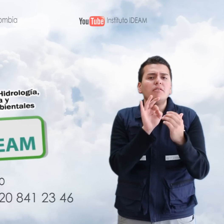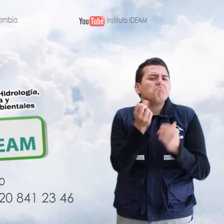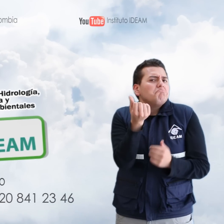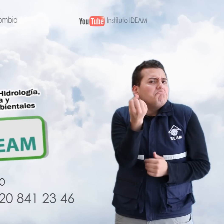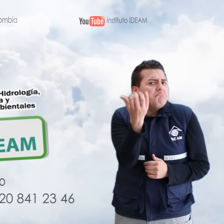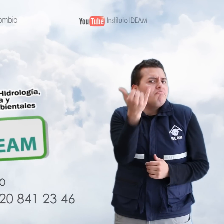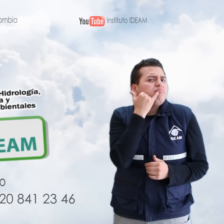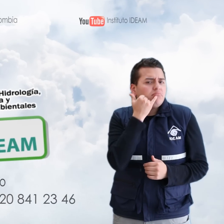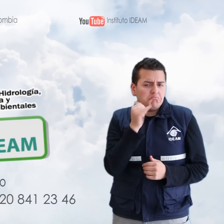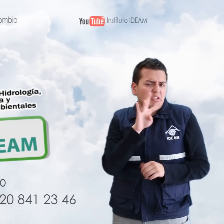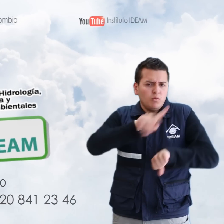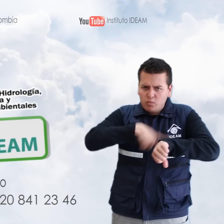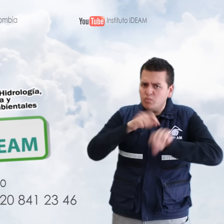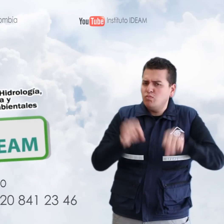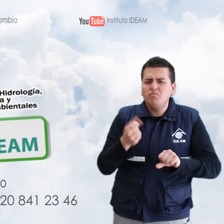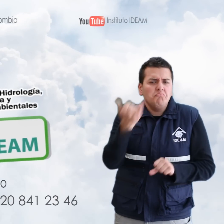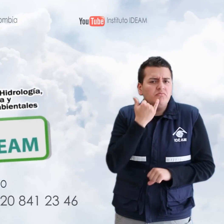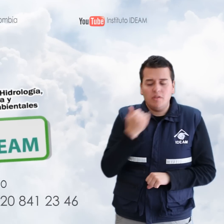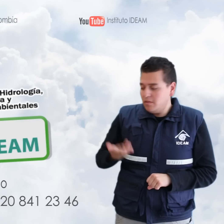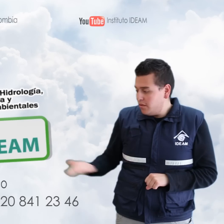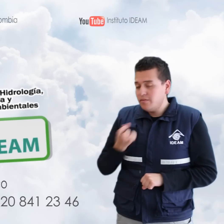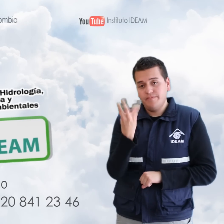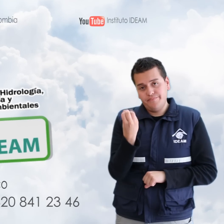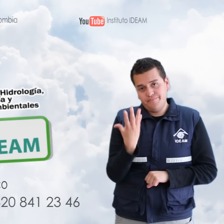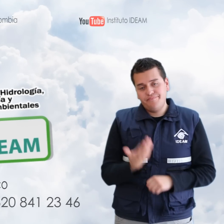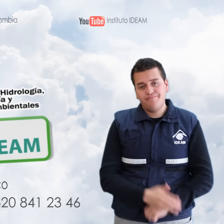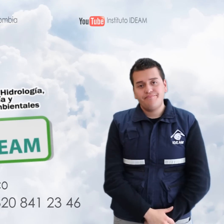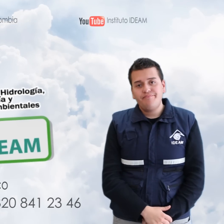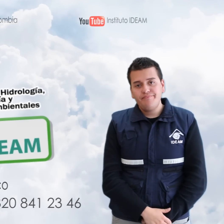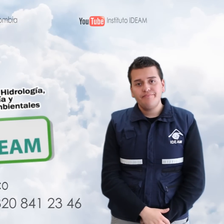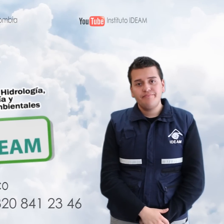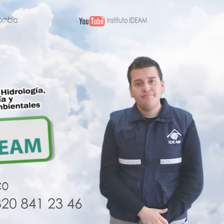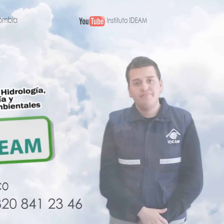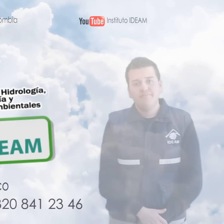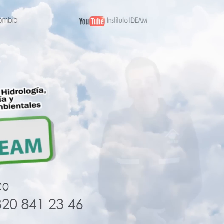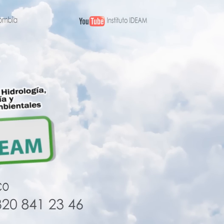con nosotros las 24 horas del día a los números telefónicos que aparecen en pantalla.